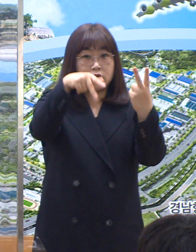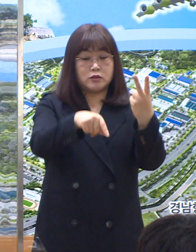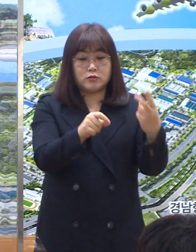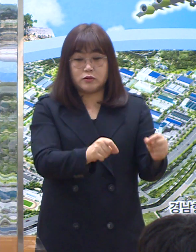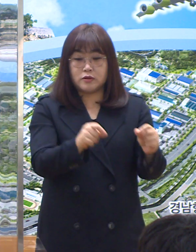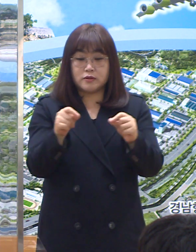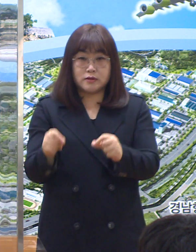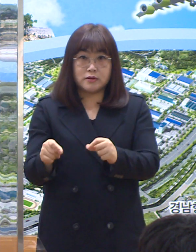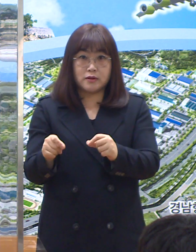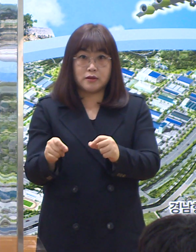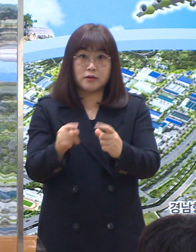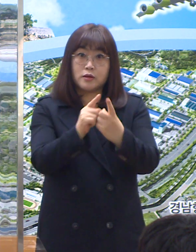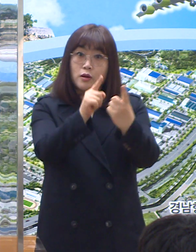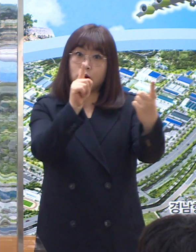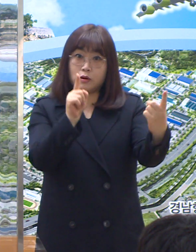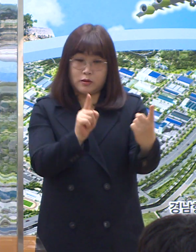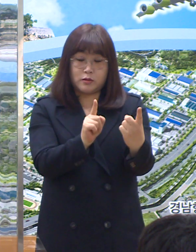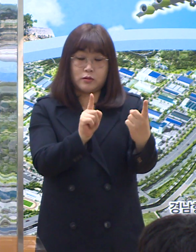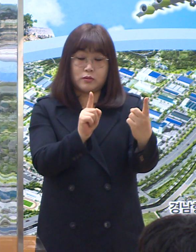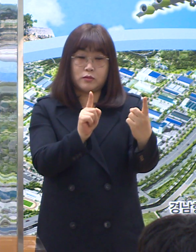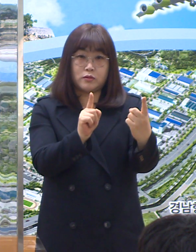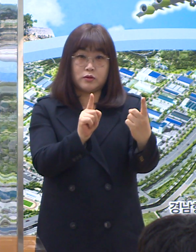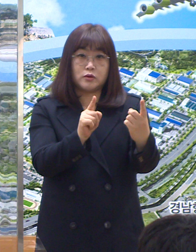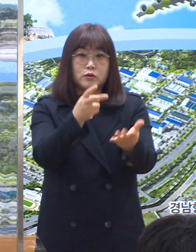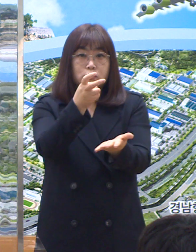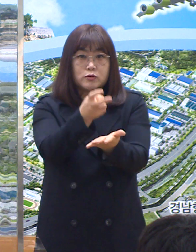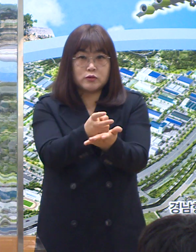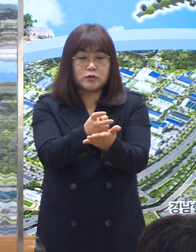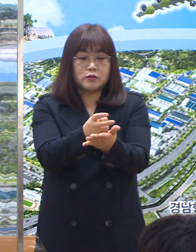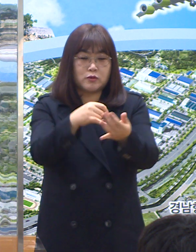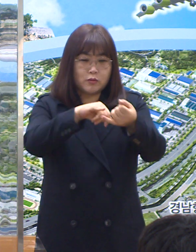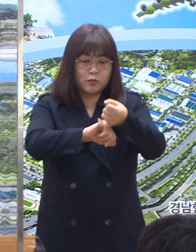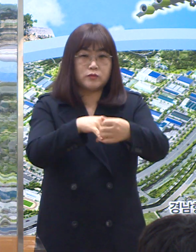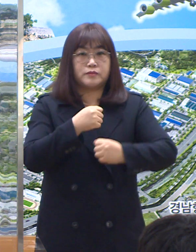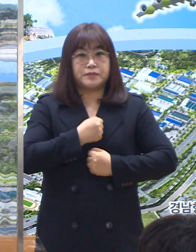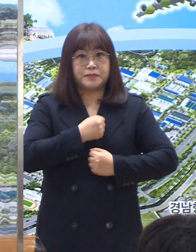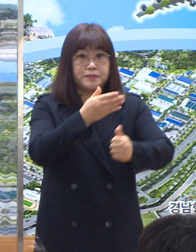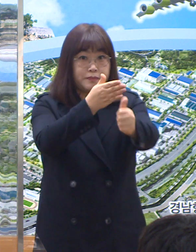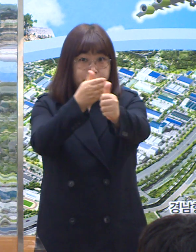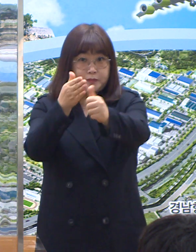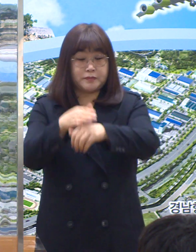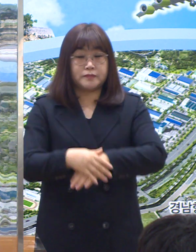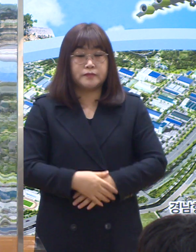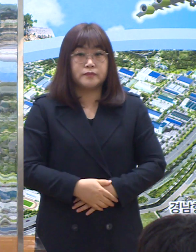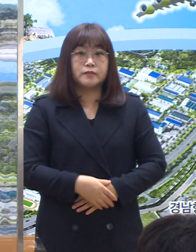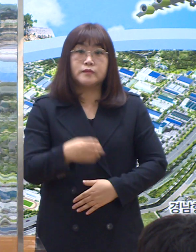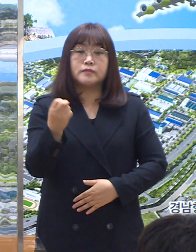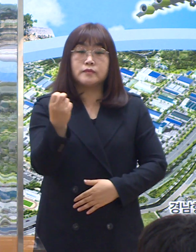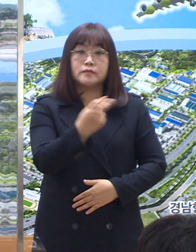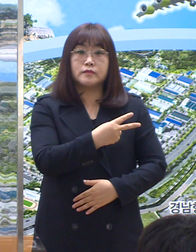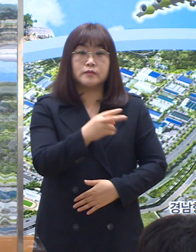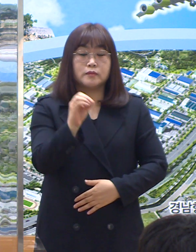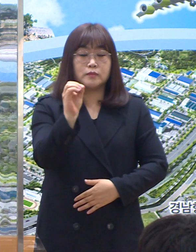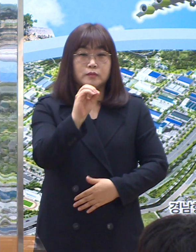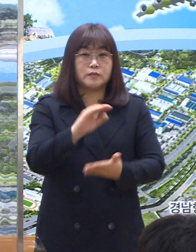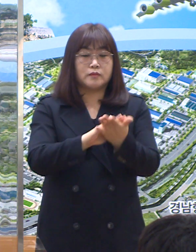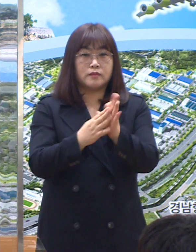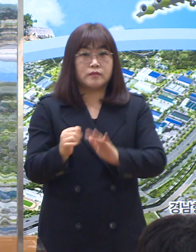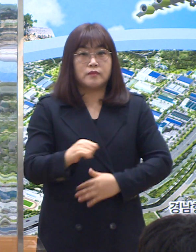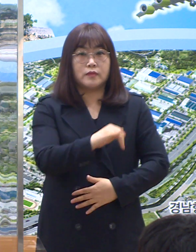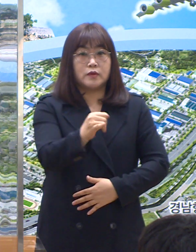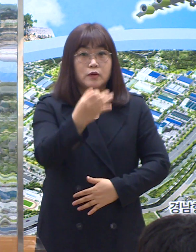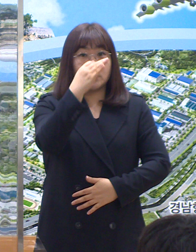적용되는 거리 두기 방역수칙을 꼭 준수하여 주시기 바랍니다. 아울러 오미클론 병의